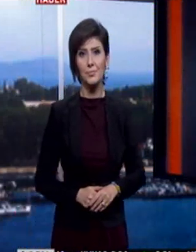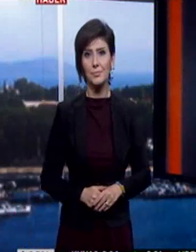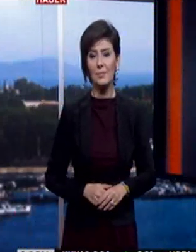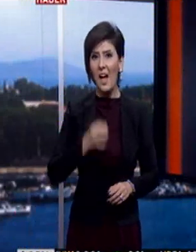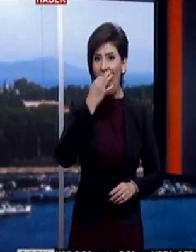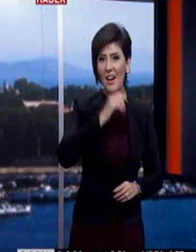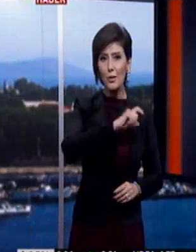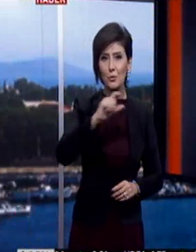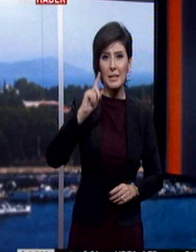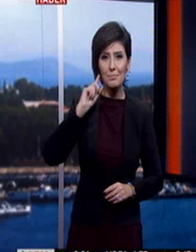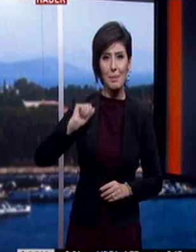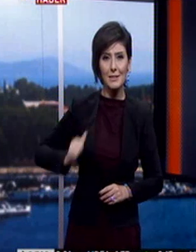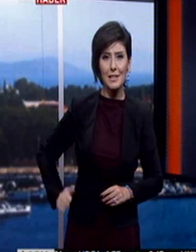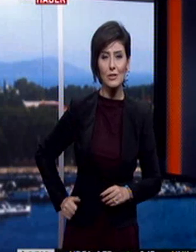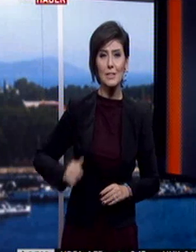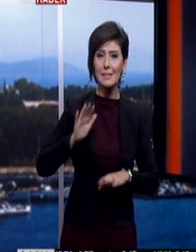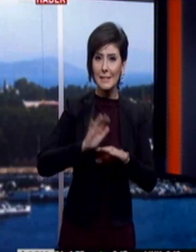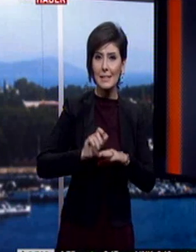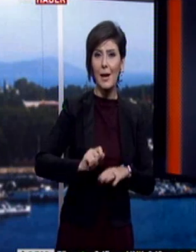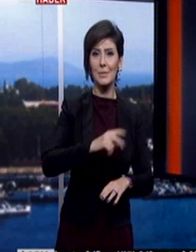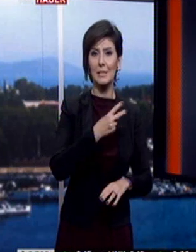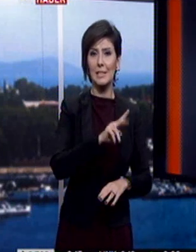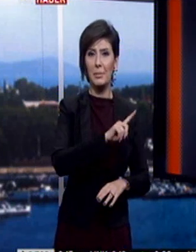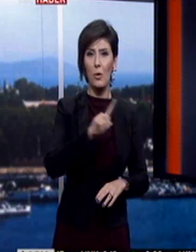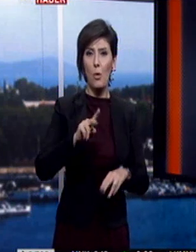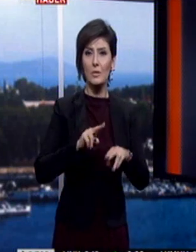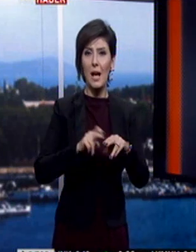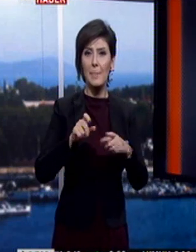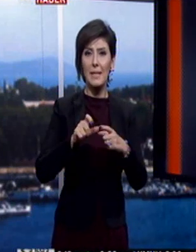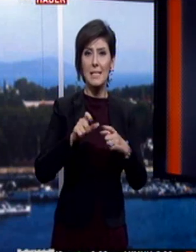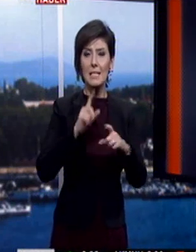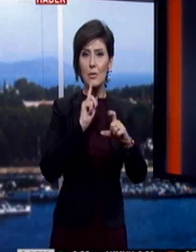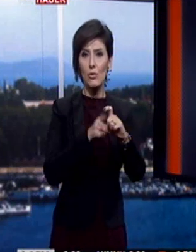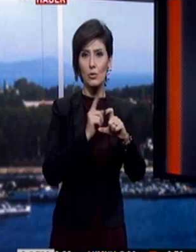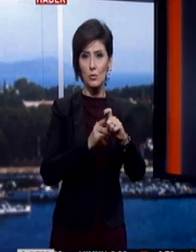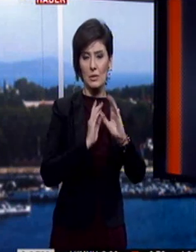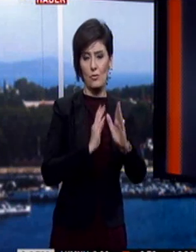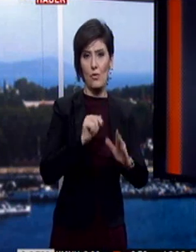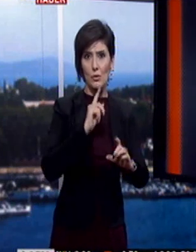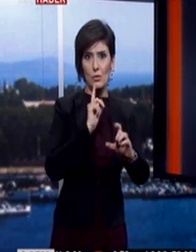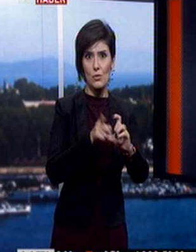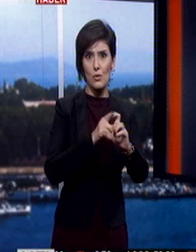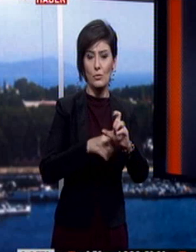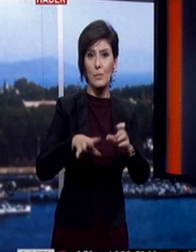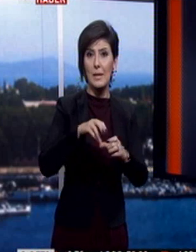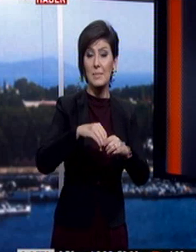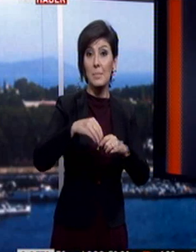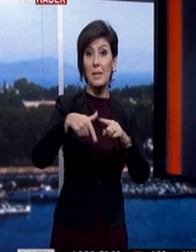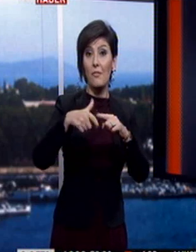Ankara Cumhuriyet Başsavcılığı'nın yürüttüğü 2010 KPSS soruşturması sürüyor. Soruşturma kapsamında